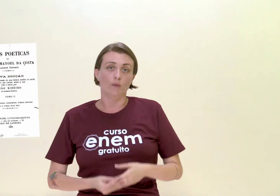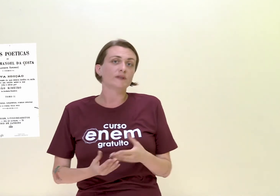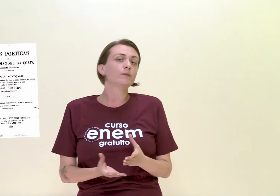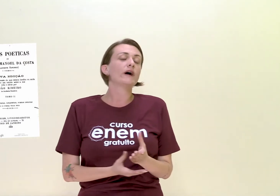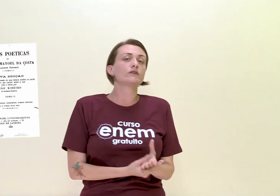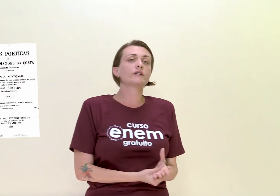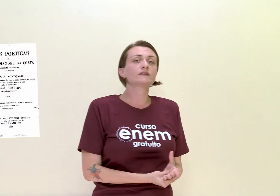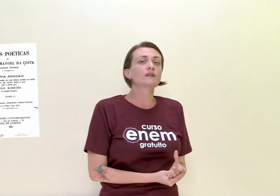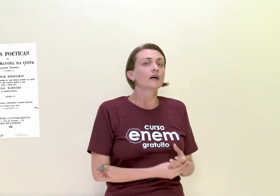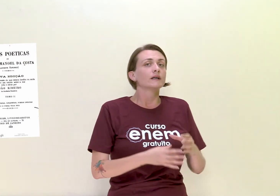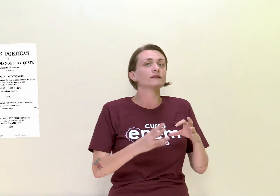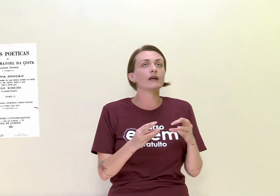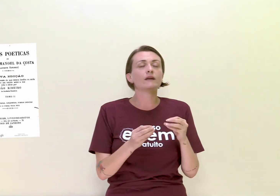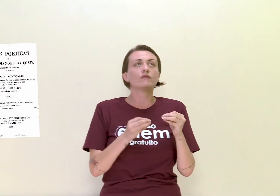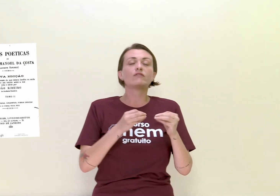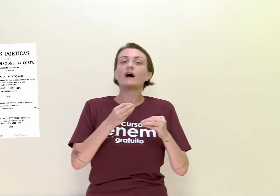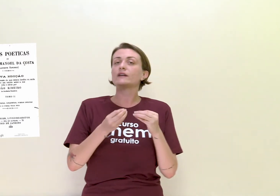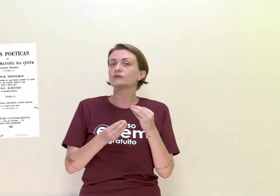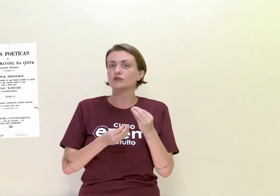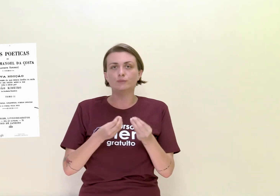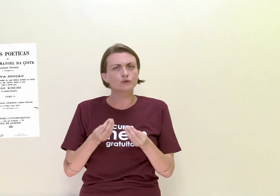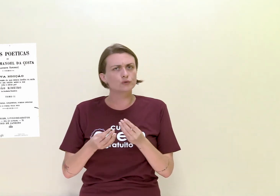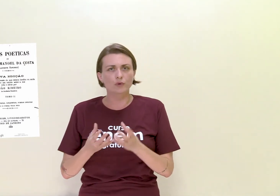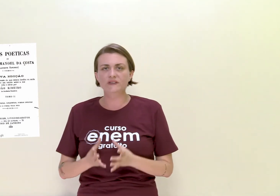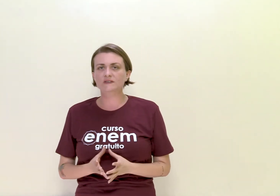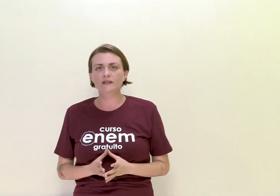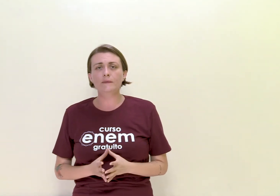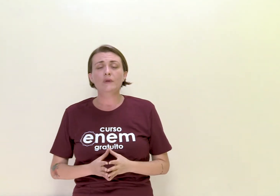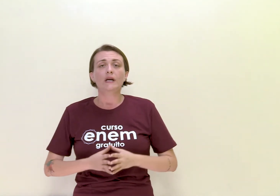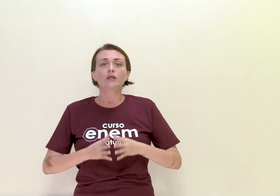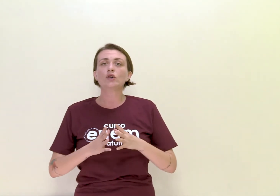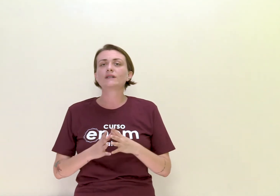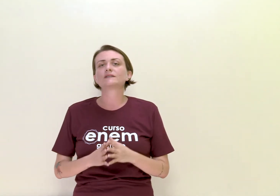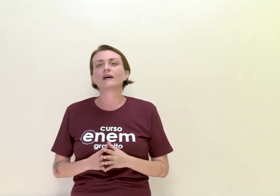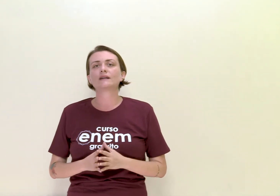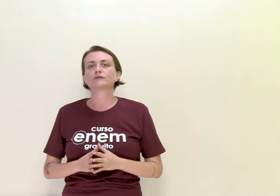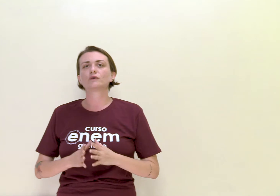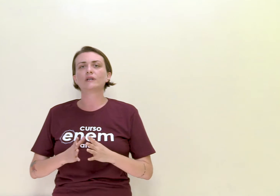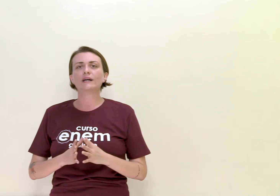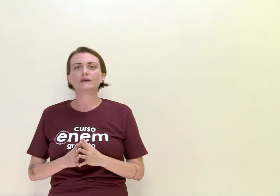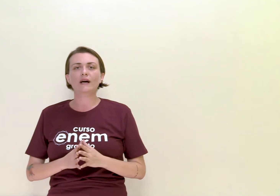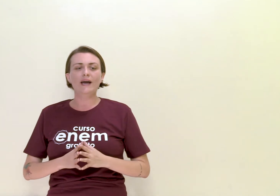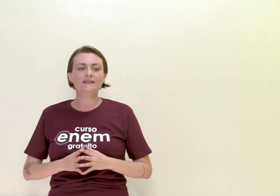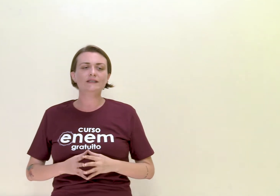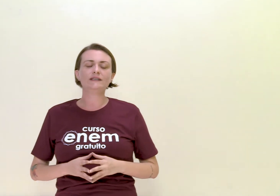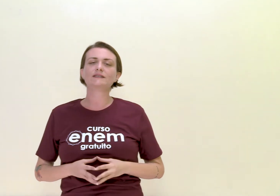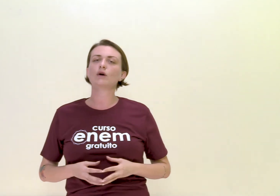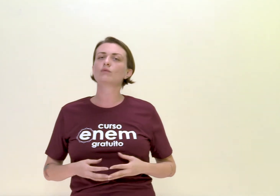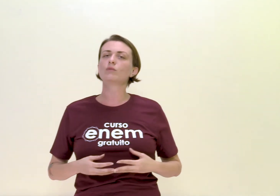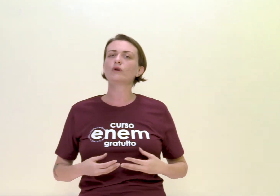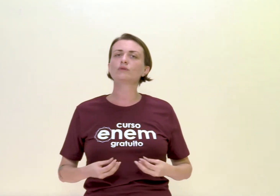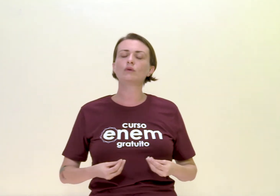Obras poéticas têm vários tipos de poesia, todas elas voltadas a essa questão muito